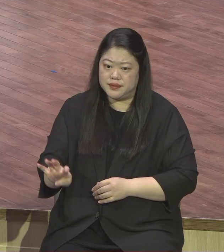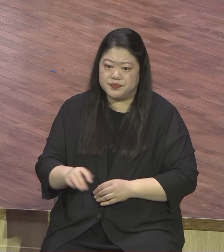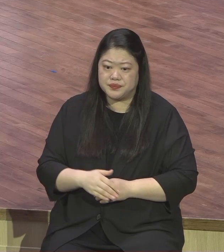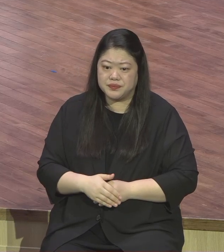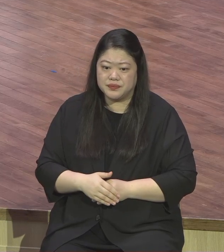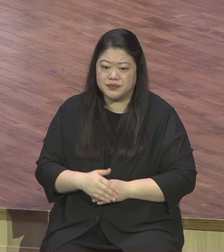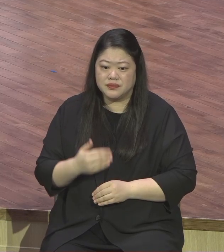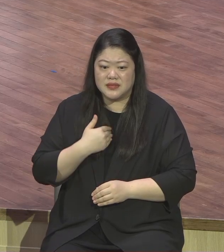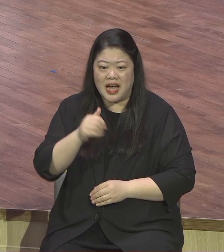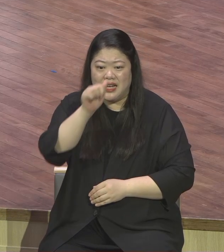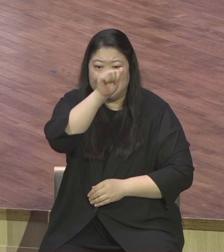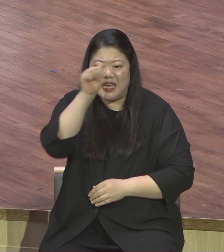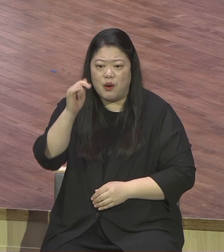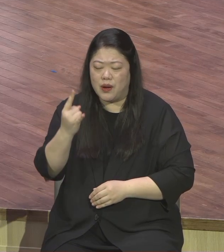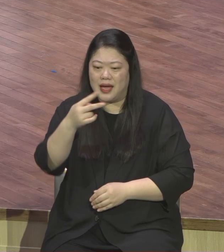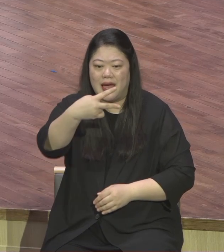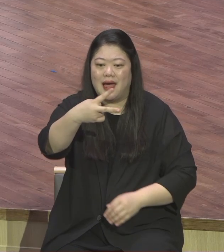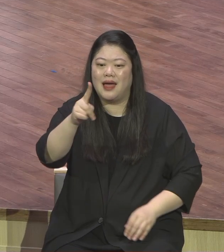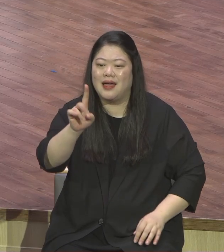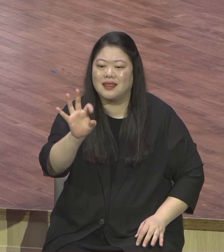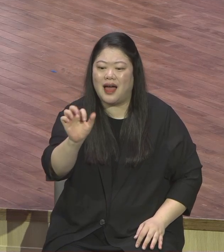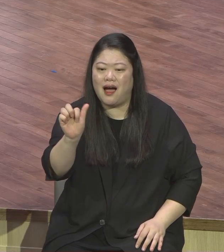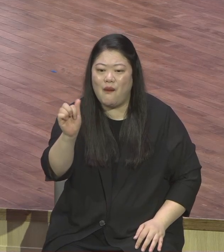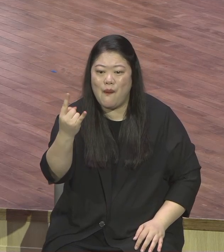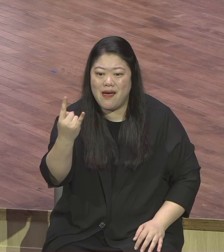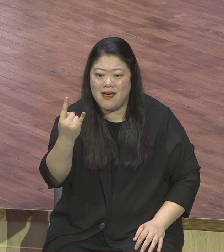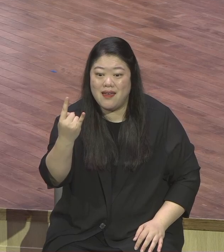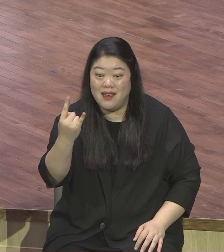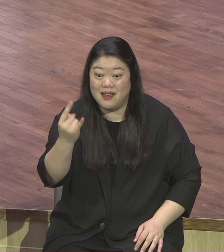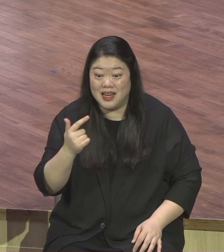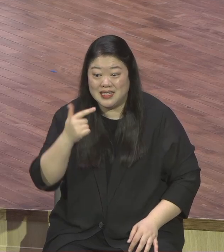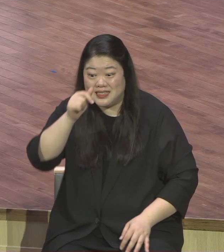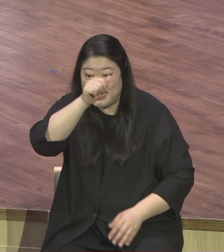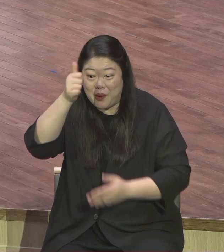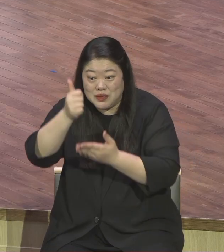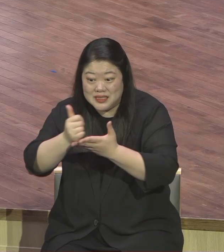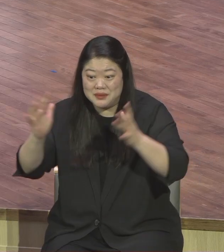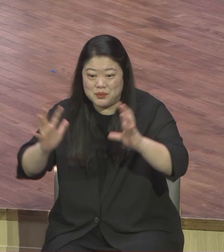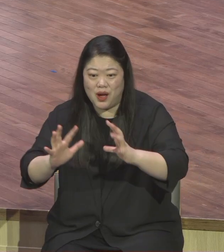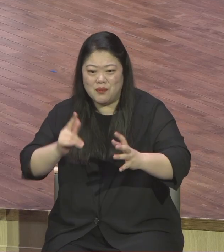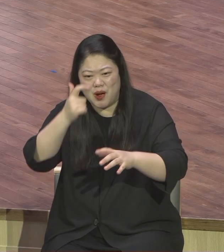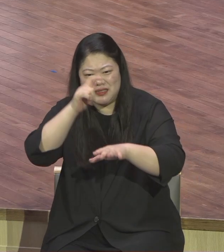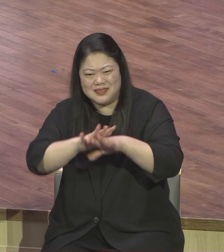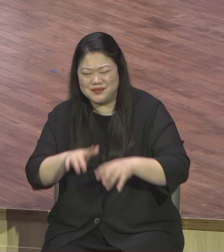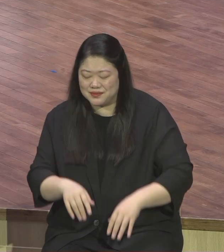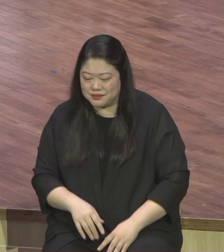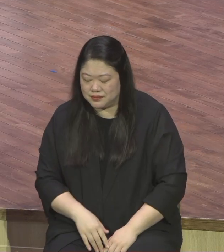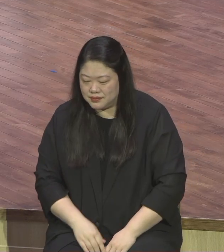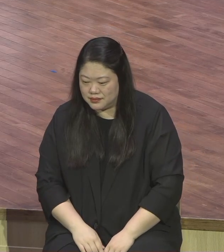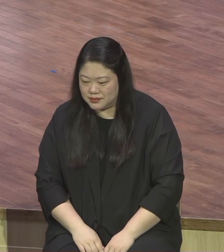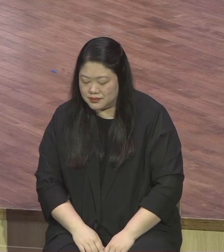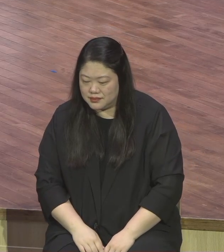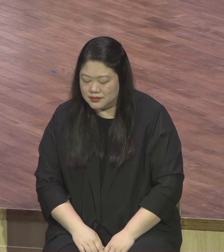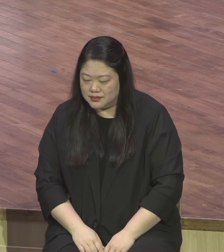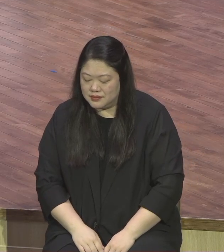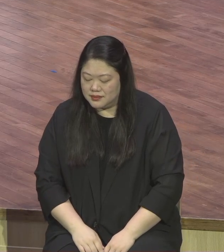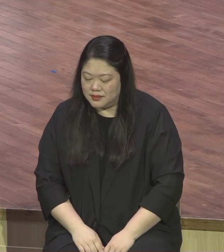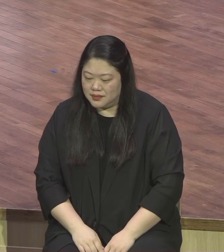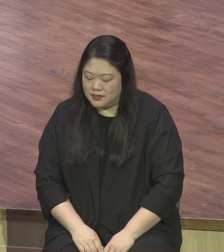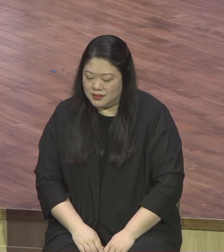이끌어가는 게 당의입니다 당의가 가장 성숙해시되고 가장 영적으로 업이 되어야